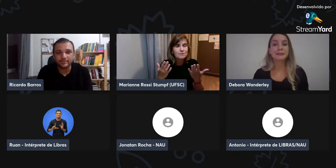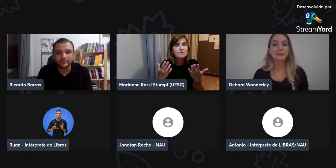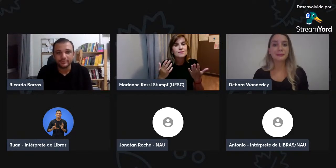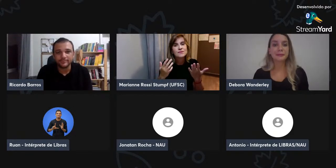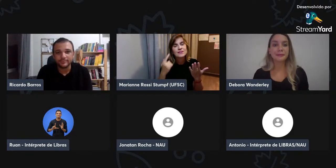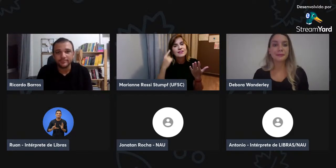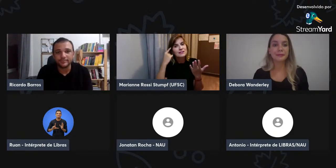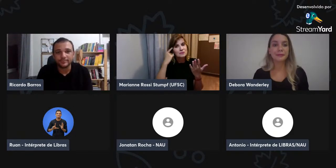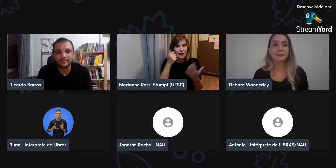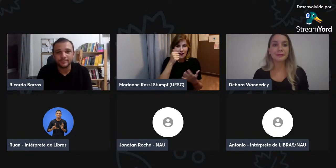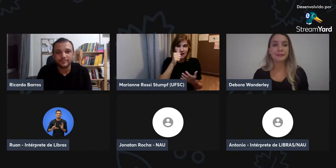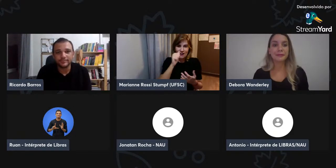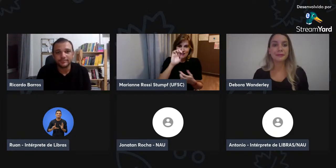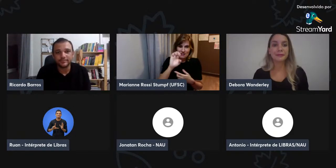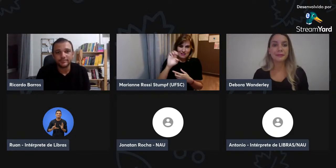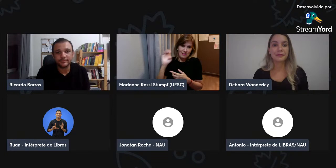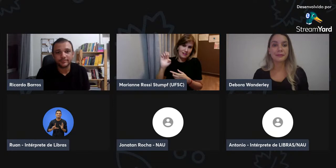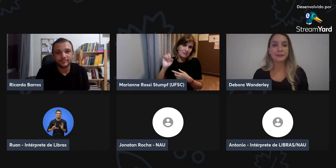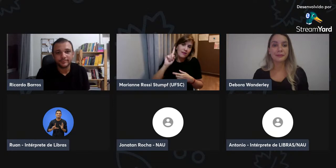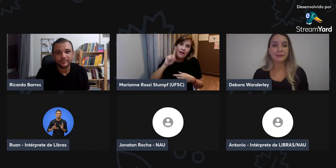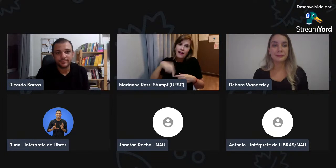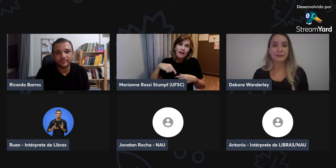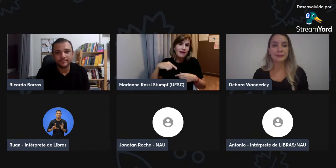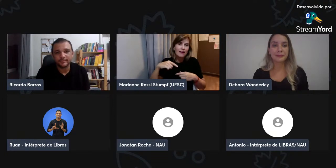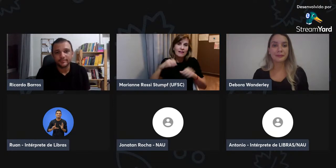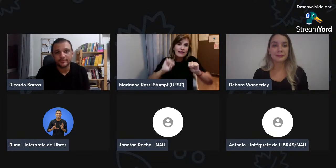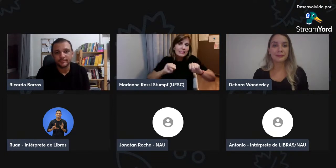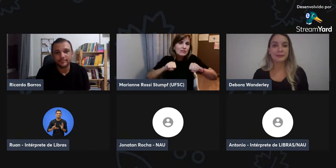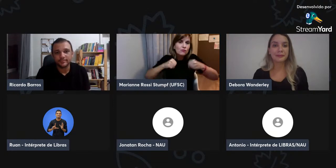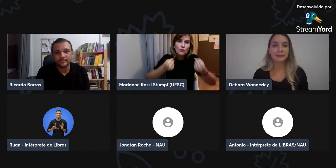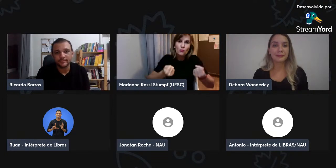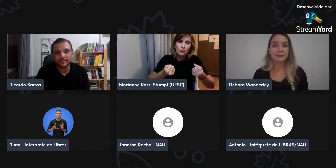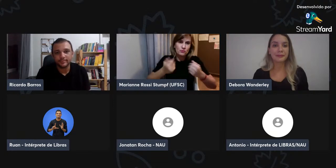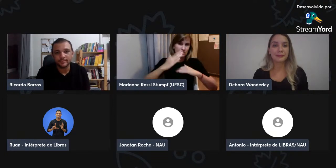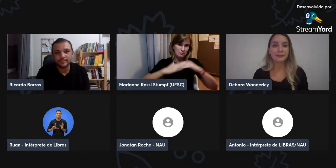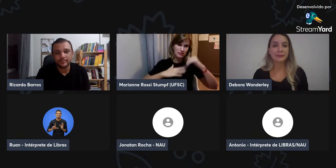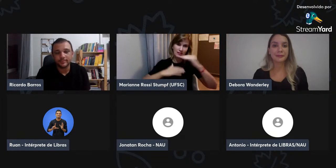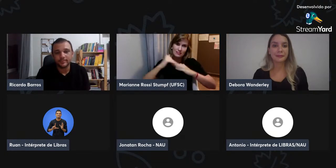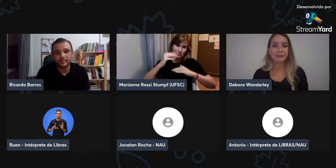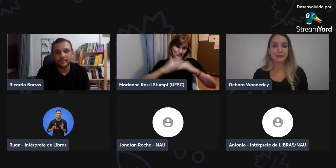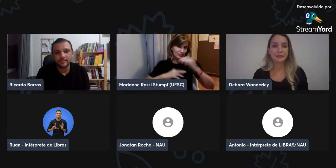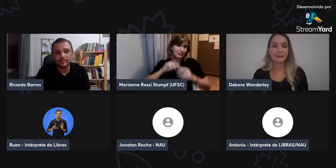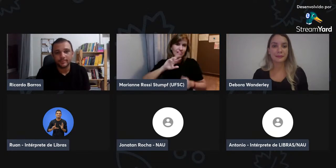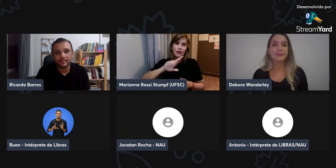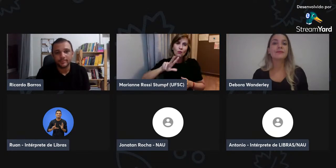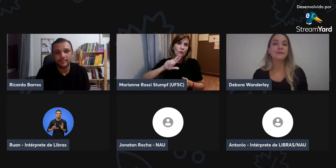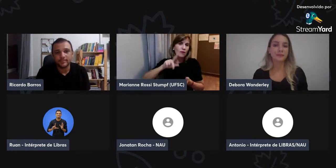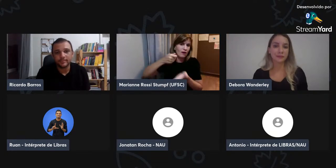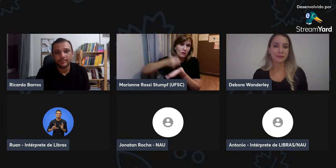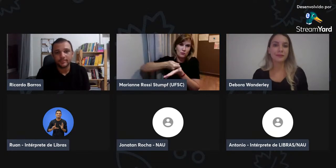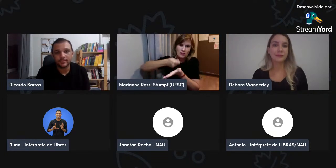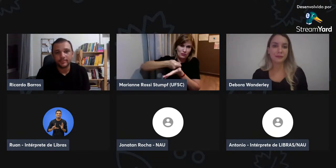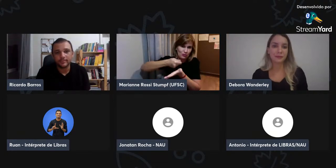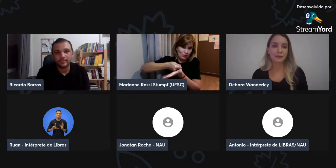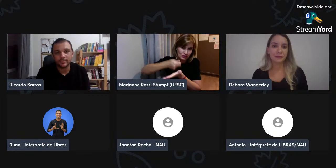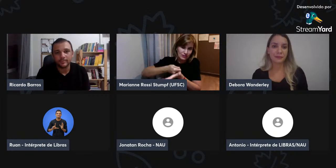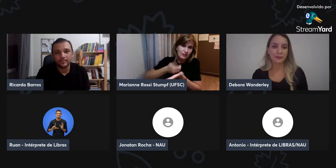Então, em relação à pergunta do atendimento educacional especializado, então, é importante ter o esforço